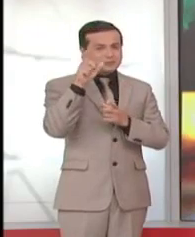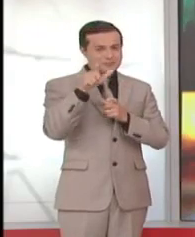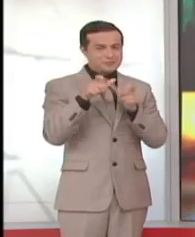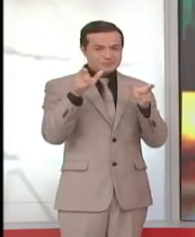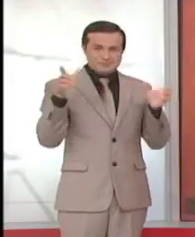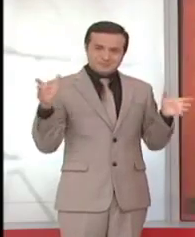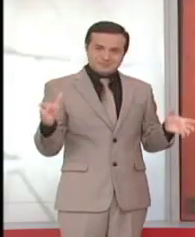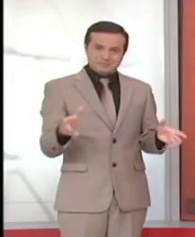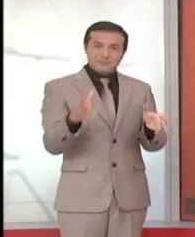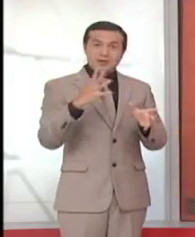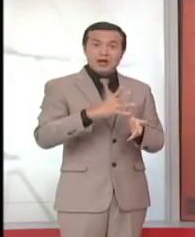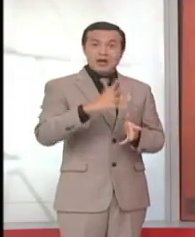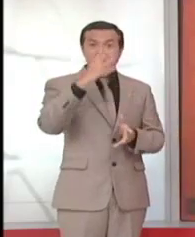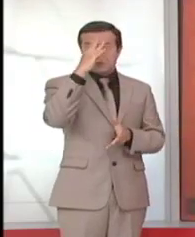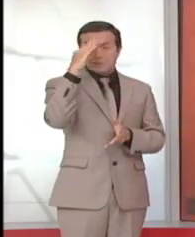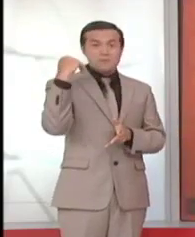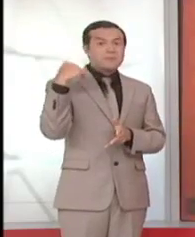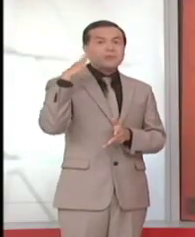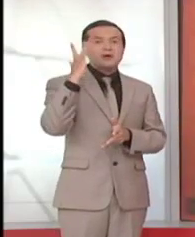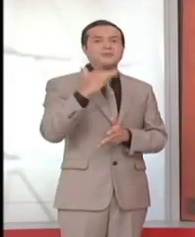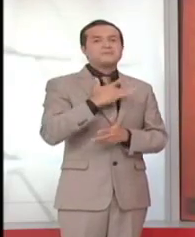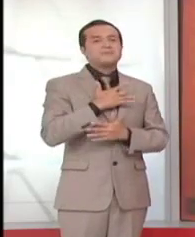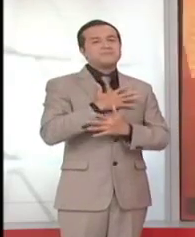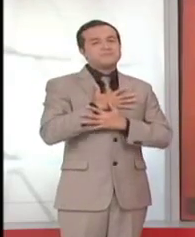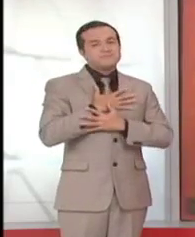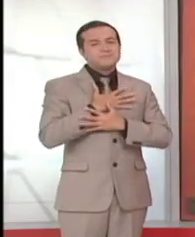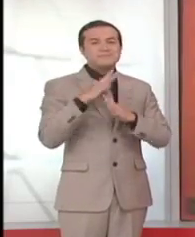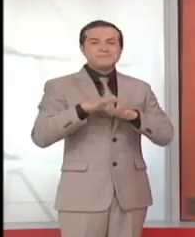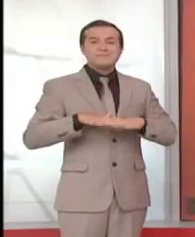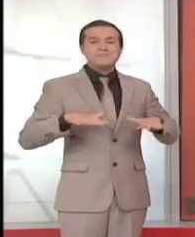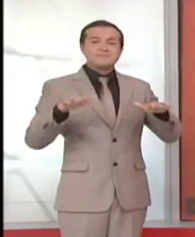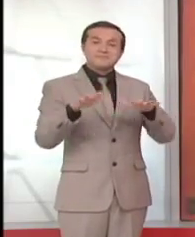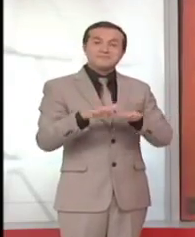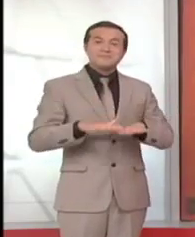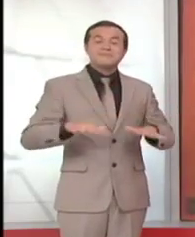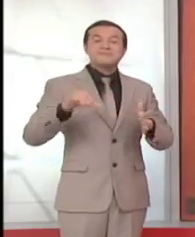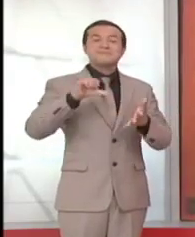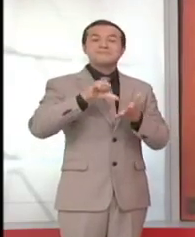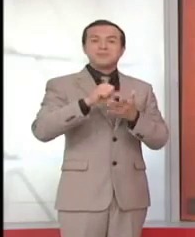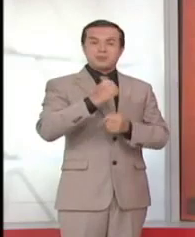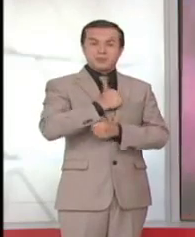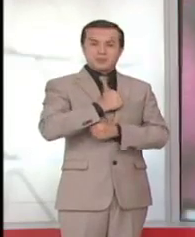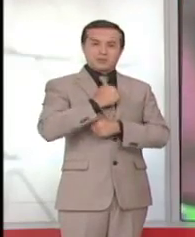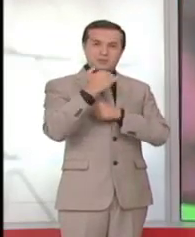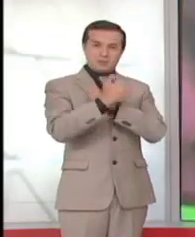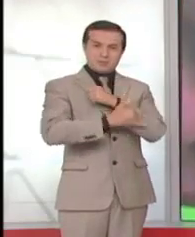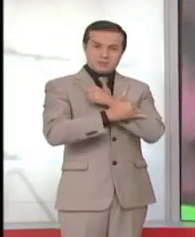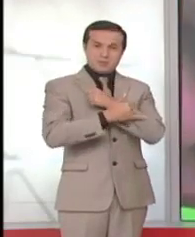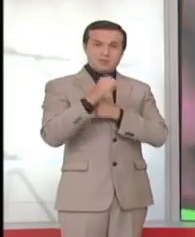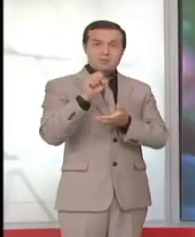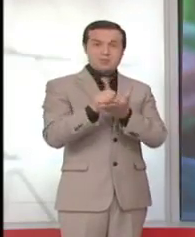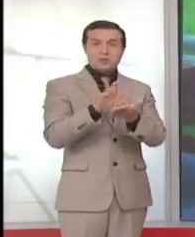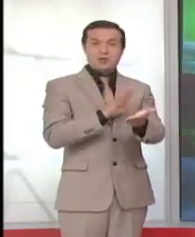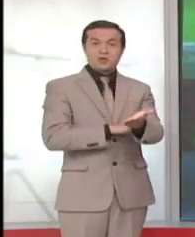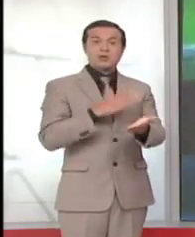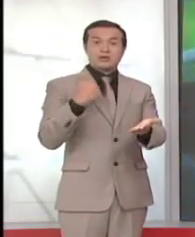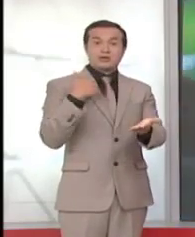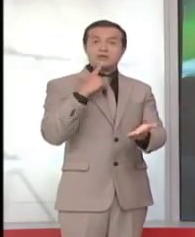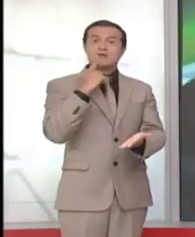aprendemos nosotros a querer nuestros cantones, nuestras ciudades, nuestro país. Este proyecto contempla además el devolver los árboles